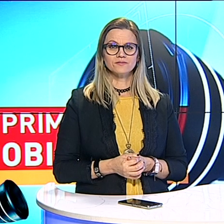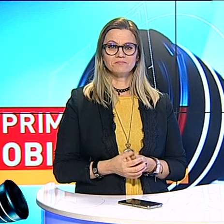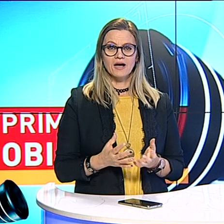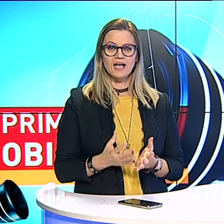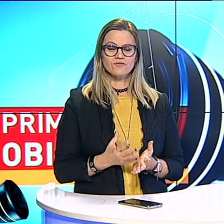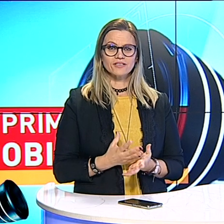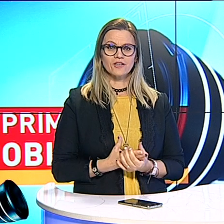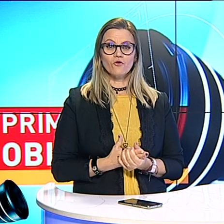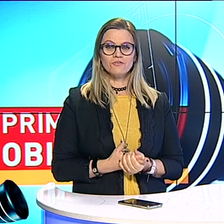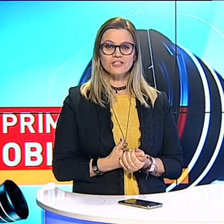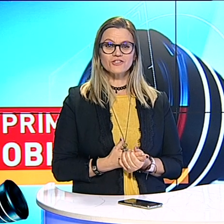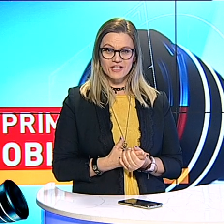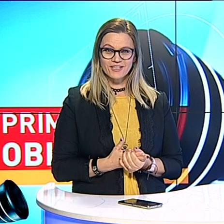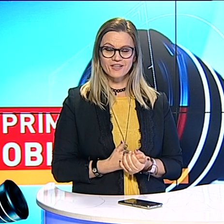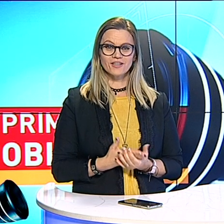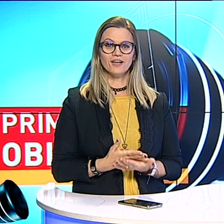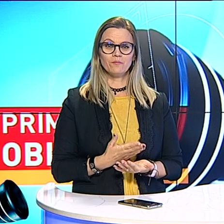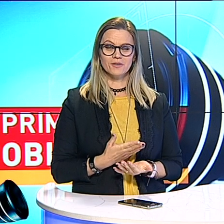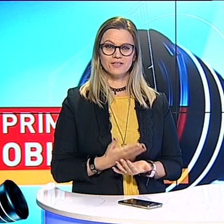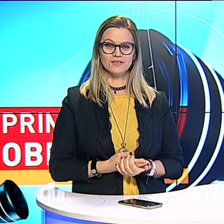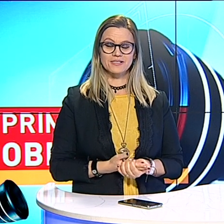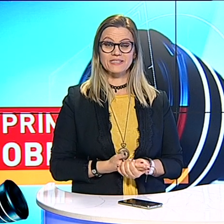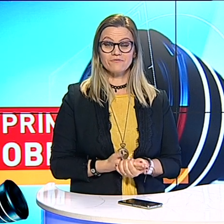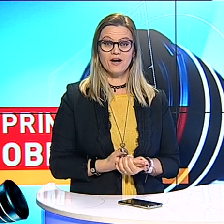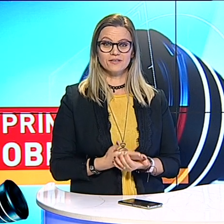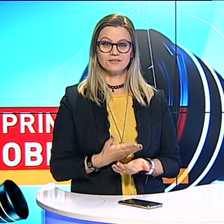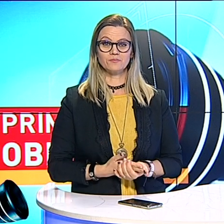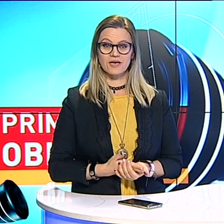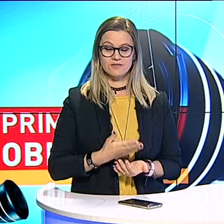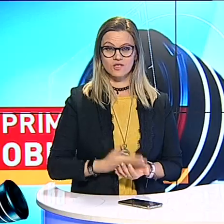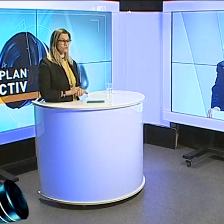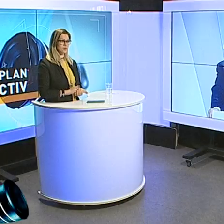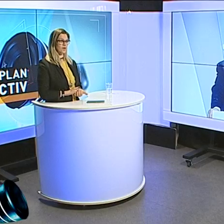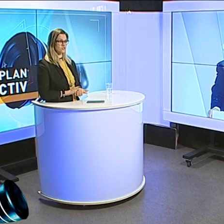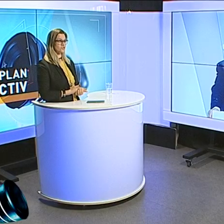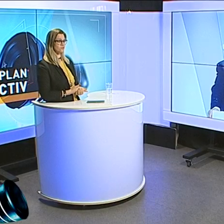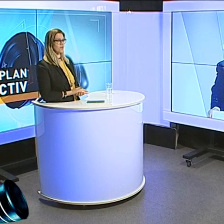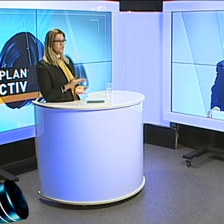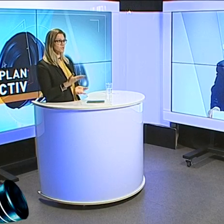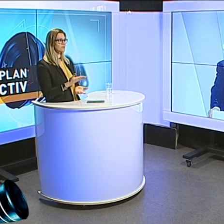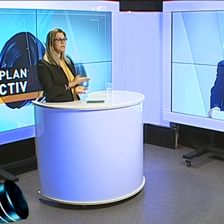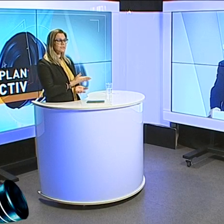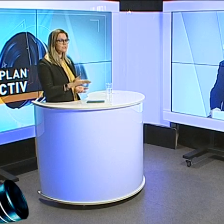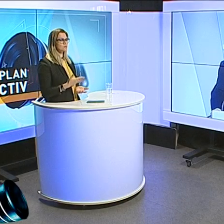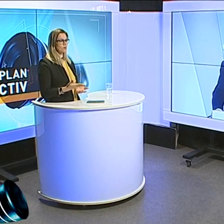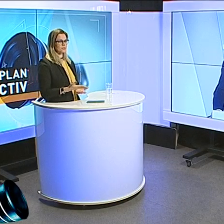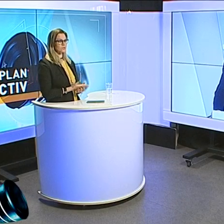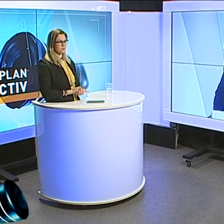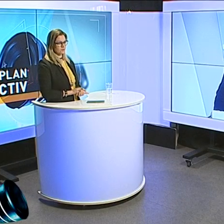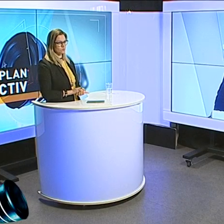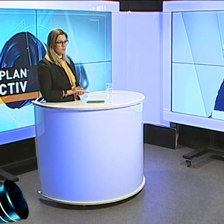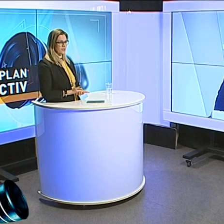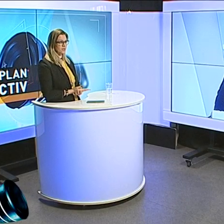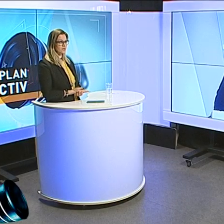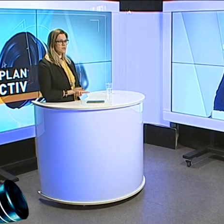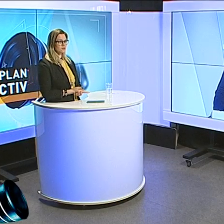astfel de convingeri că se va întâmpla, se va ajunge la această criză umanitară